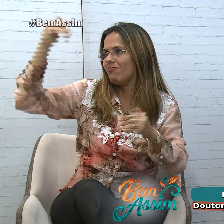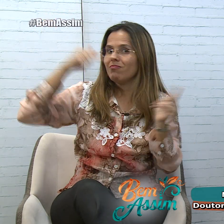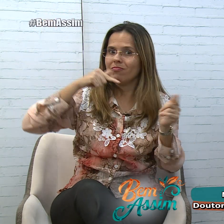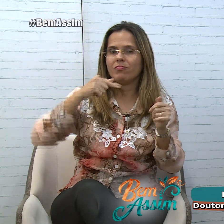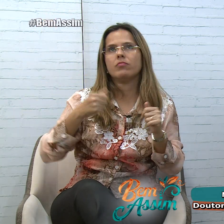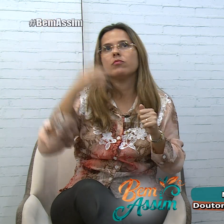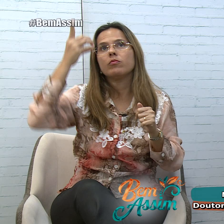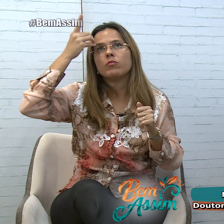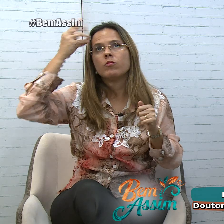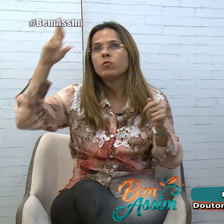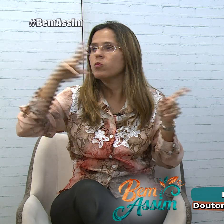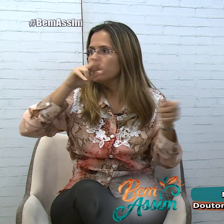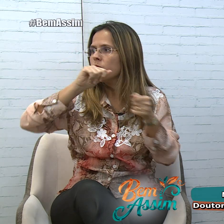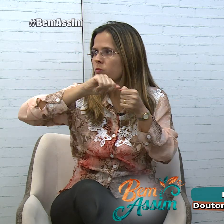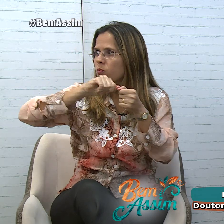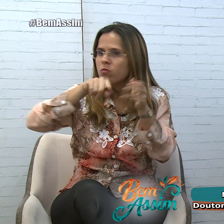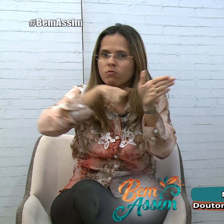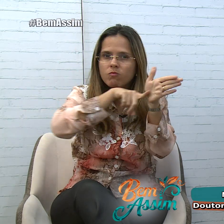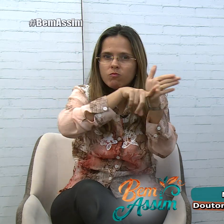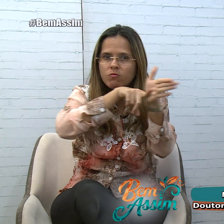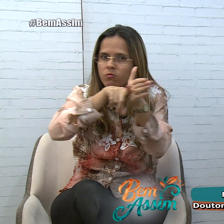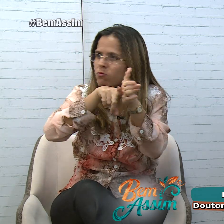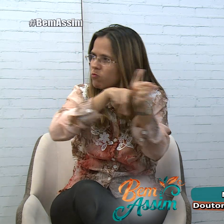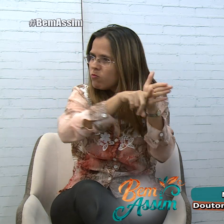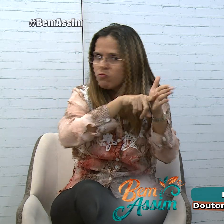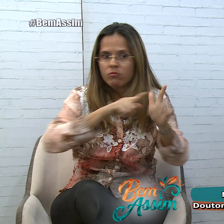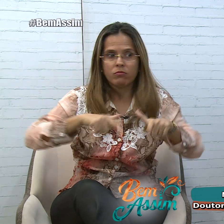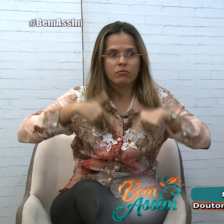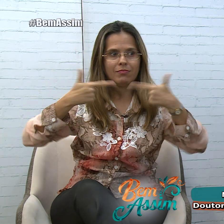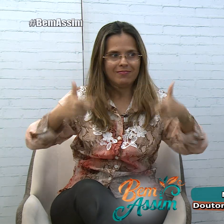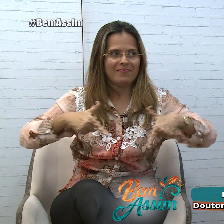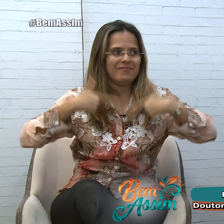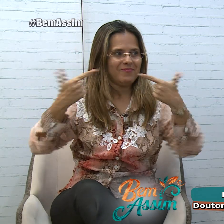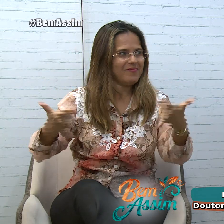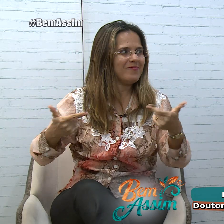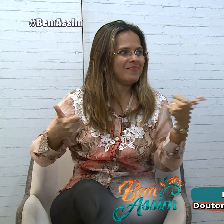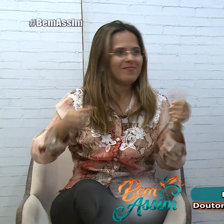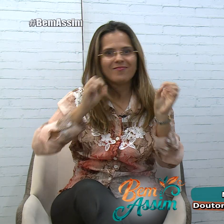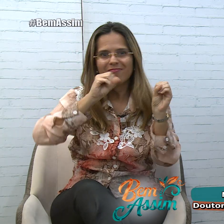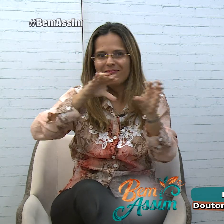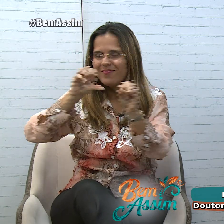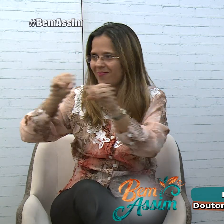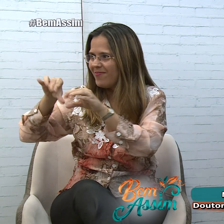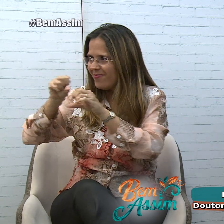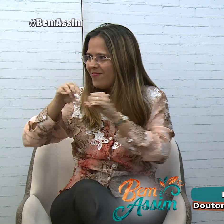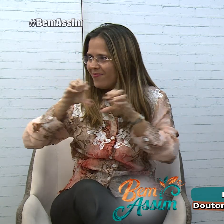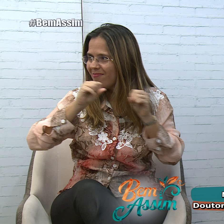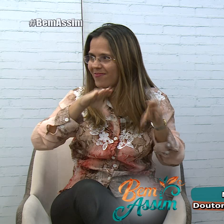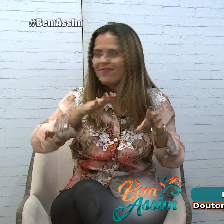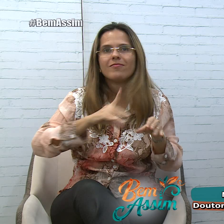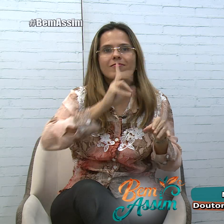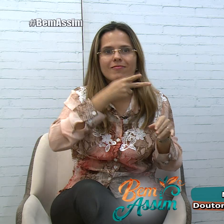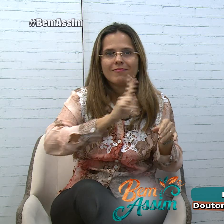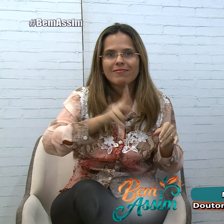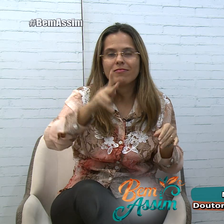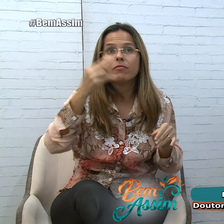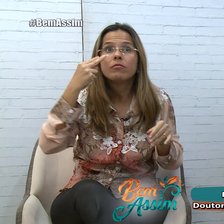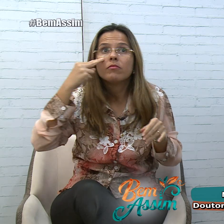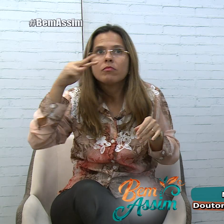pôde pesquisar essas áreas e atualmente eu tenho enfrentado esse desafio, que é ensinar, né, o dia a dia e estar observando como o surdo